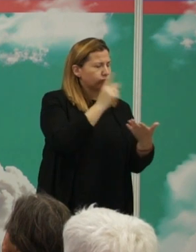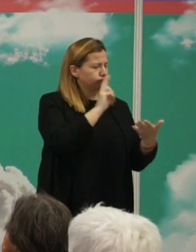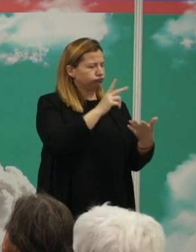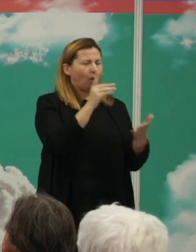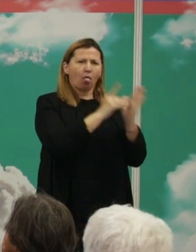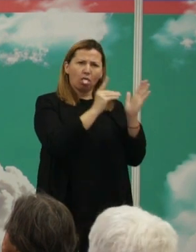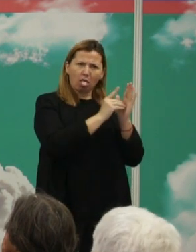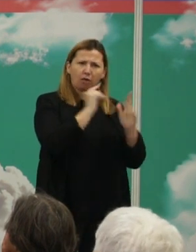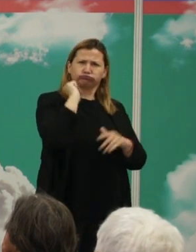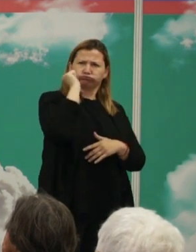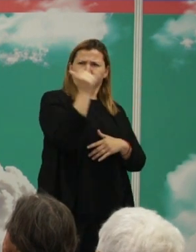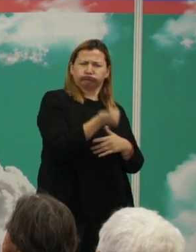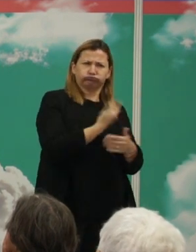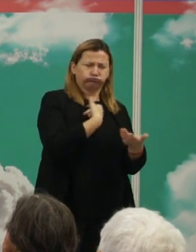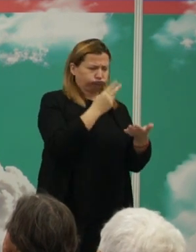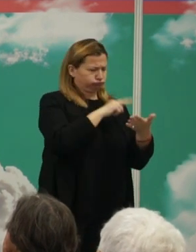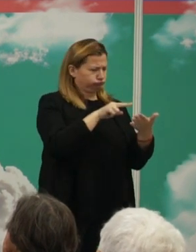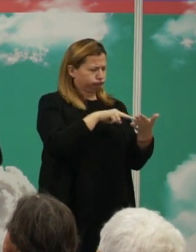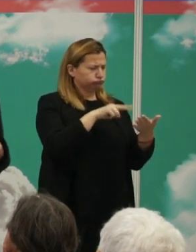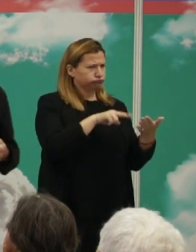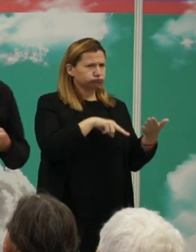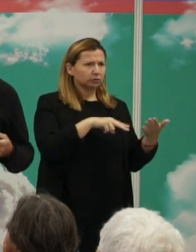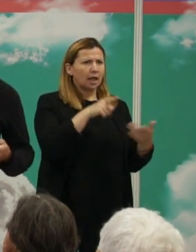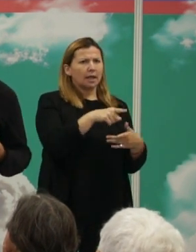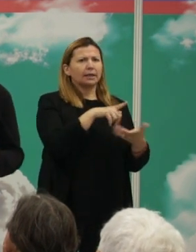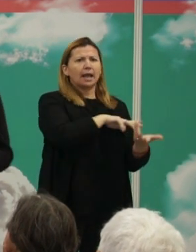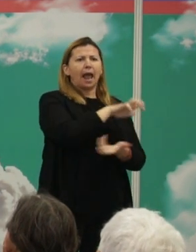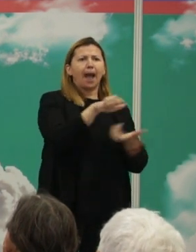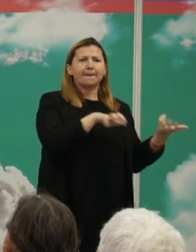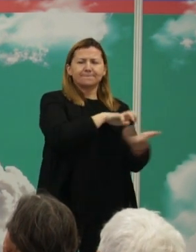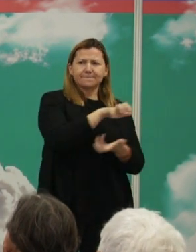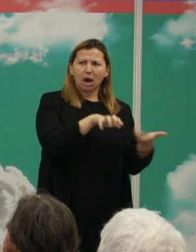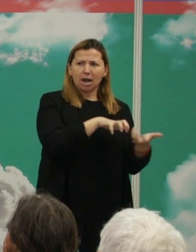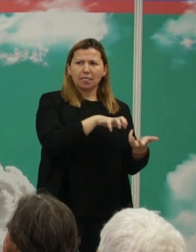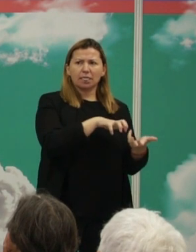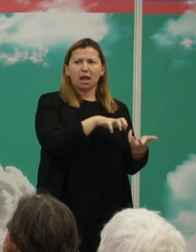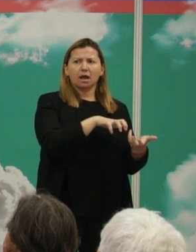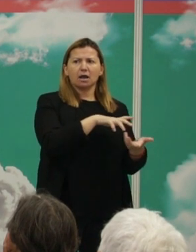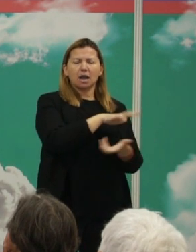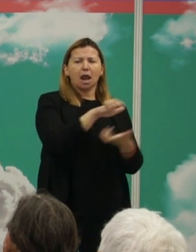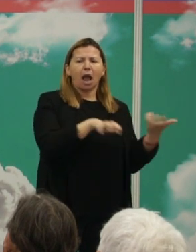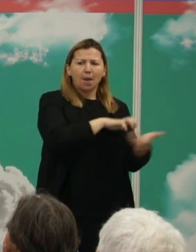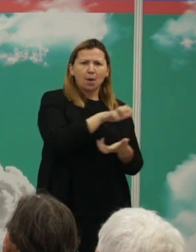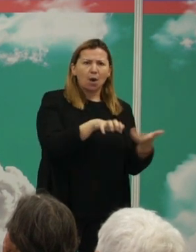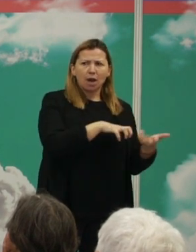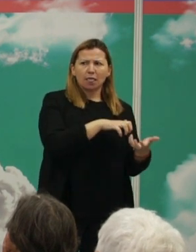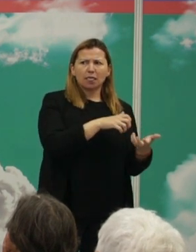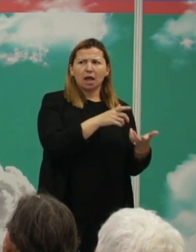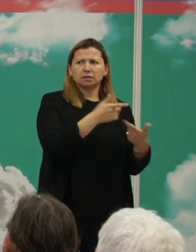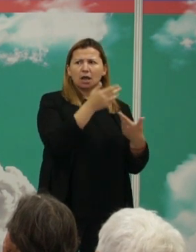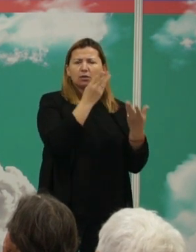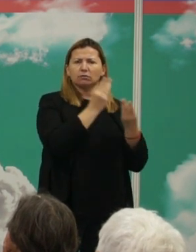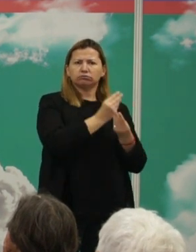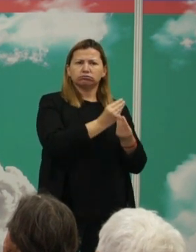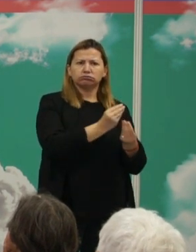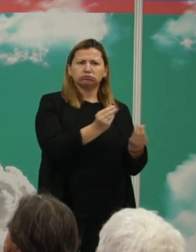datos y ahí demuestra que la violencia, o él cree demostrar que la violencia en los seres humanos se ha ido mitigando a lo